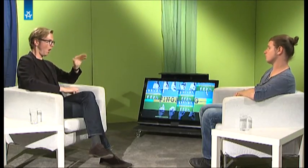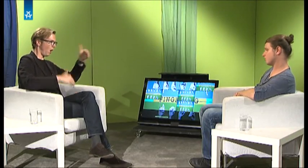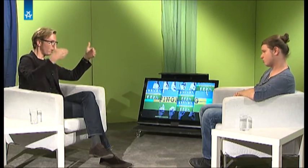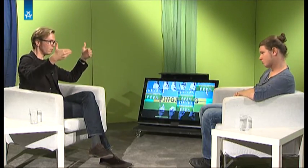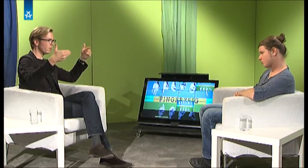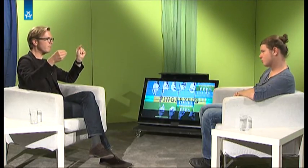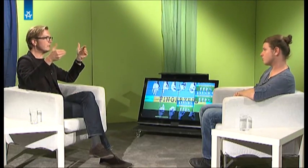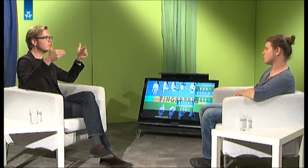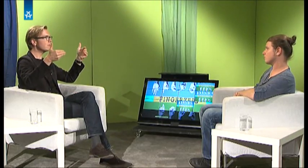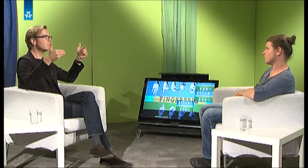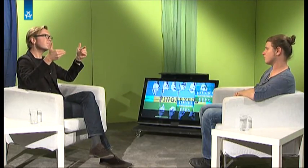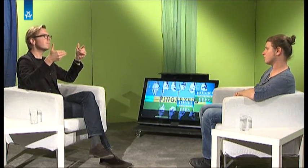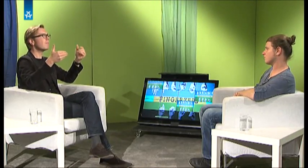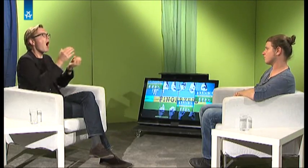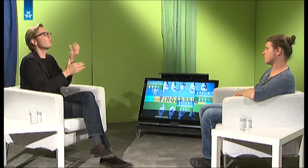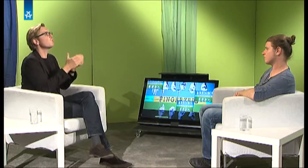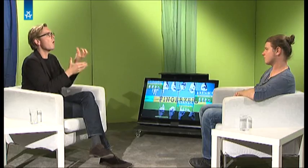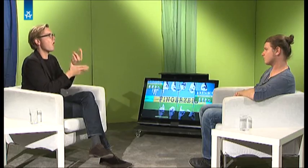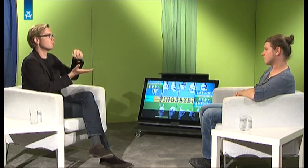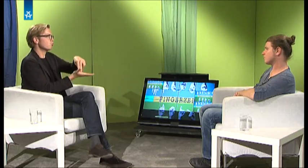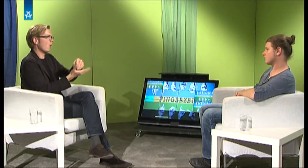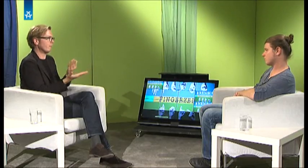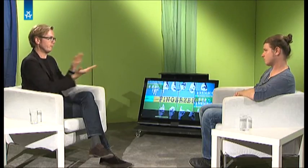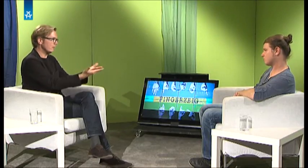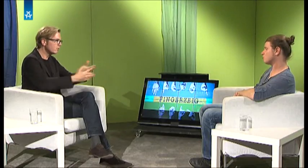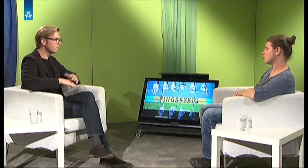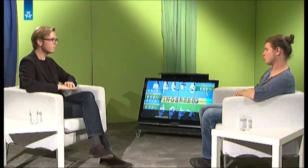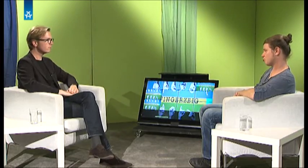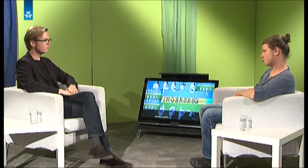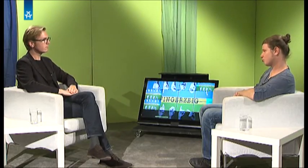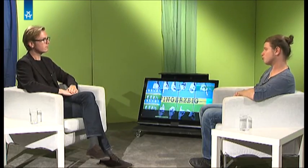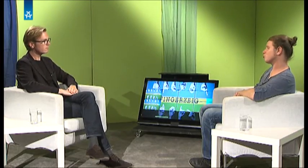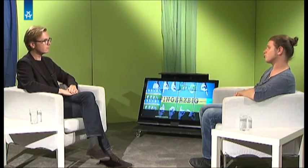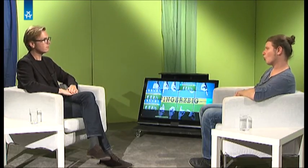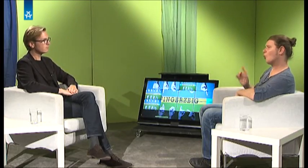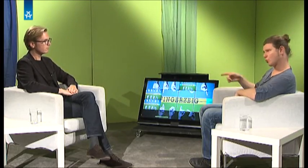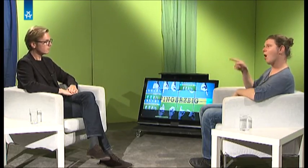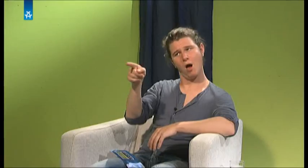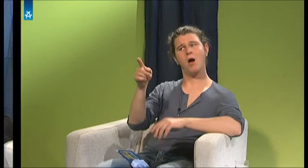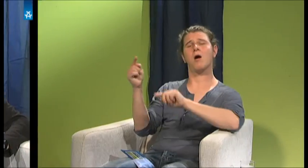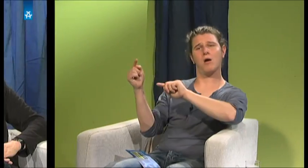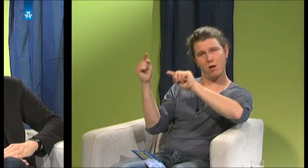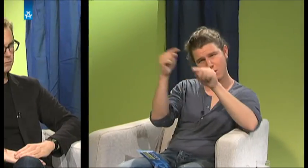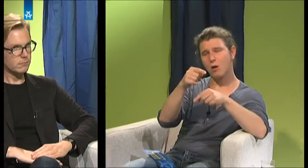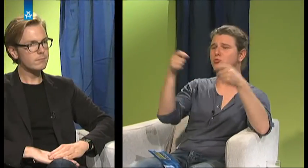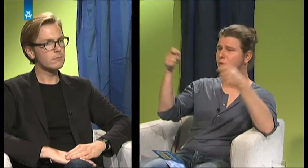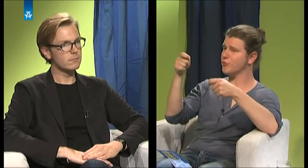Vergleich zwischen Deutschland und den USA. Was ist so der, in Anführungsstrichen, aktuelle Stand? Okay, du hast die Bedingungen erfüllt, du hast die